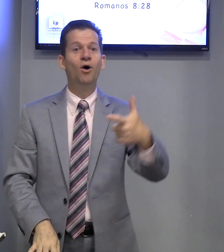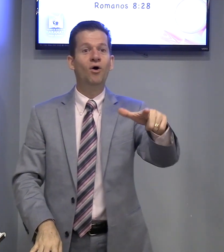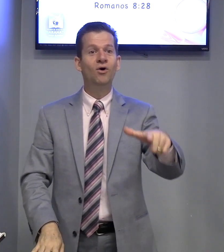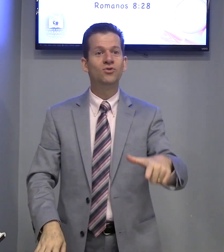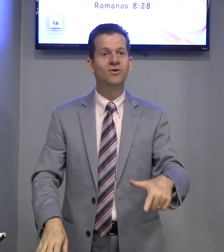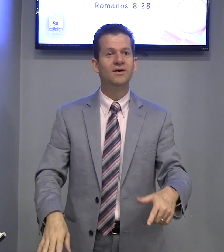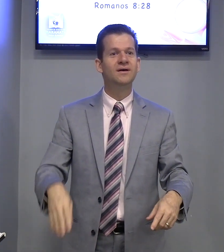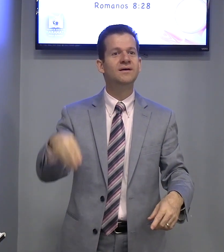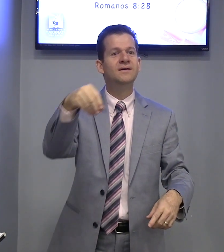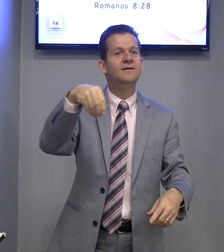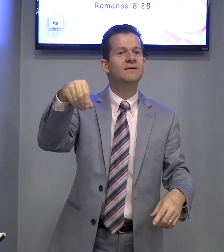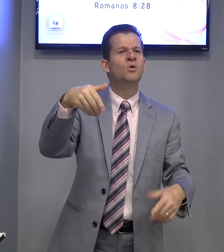Amor.